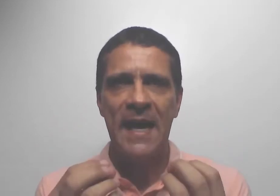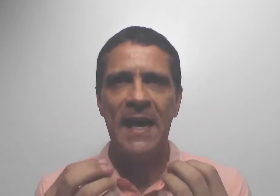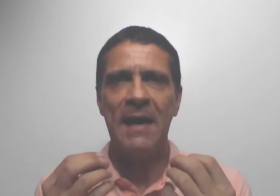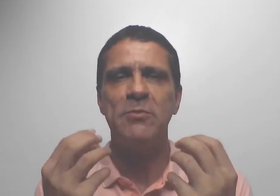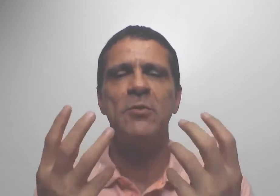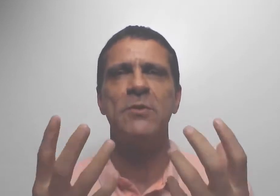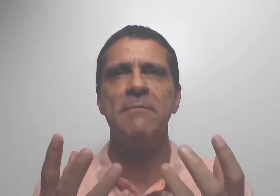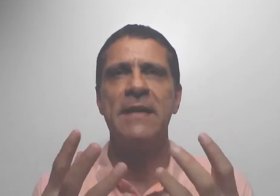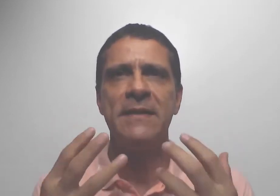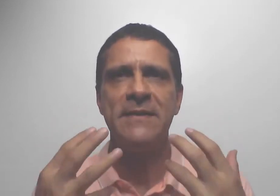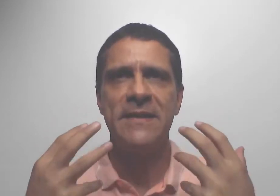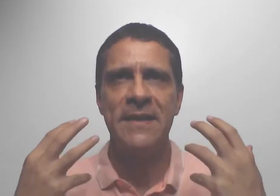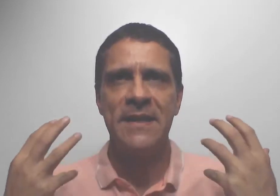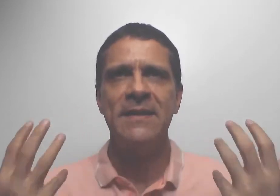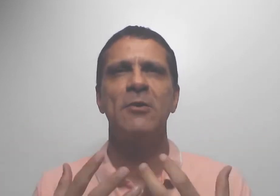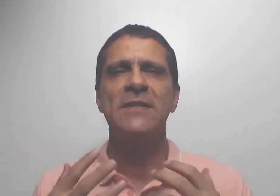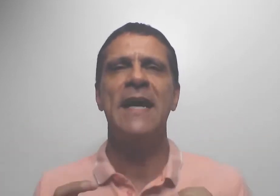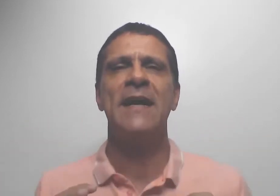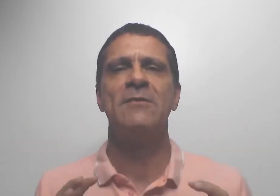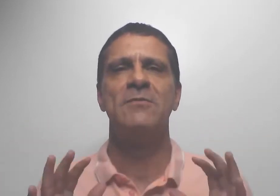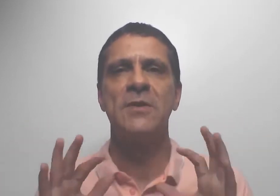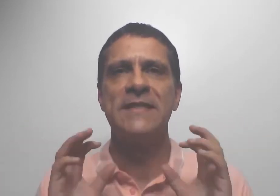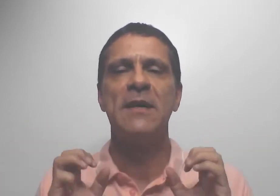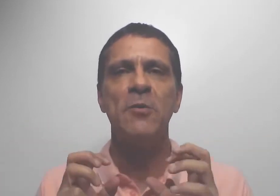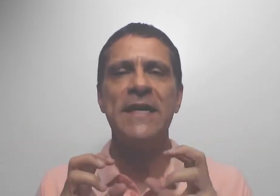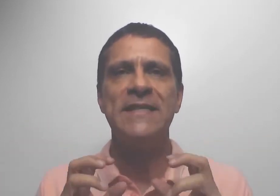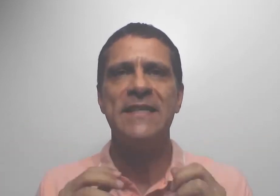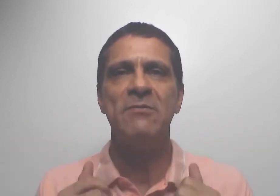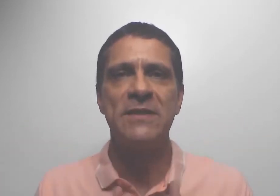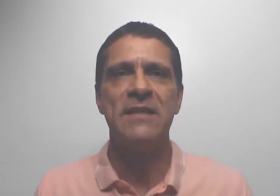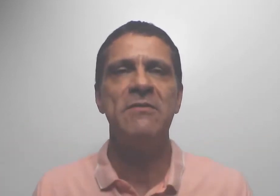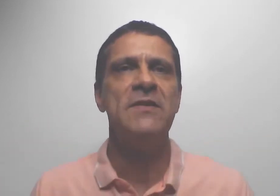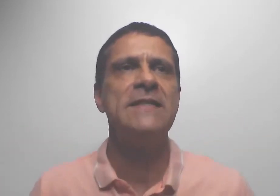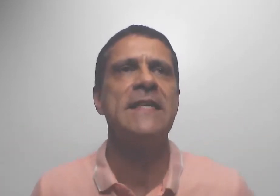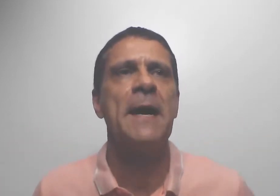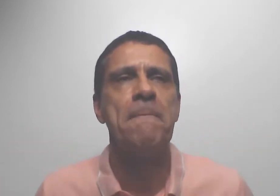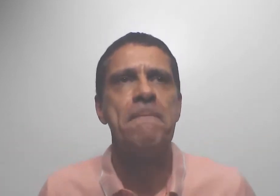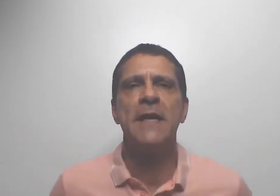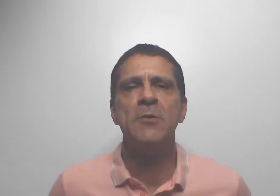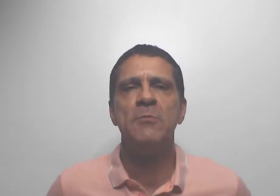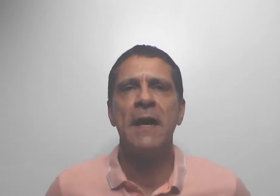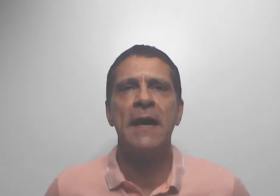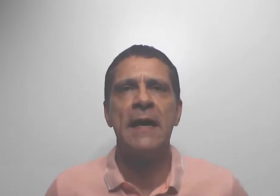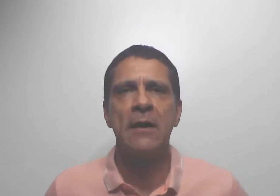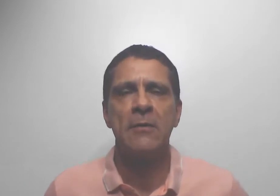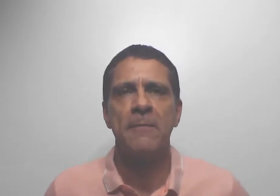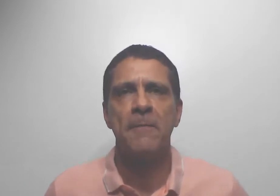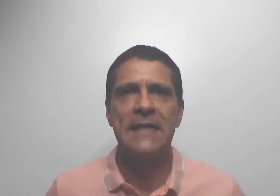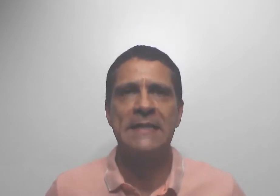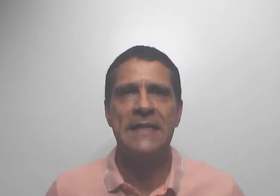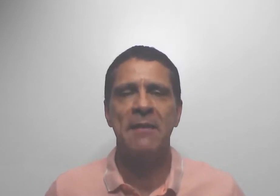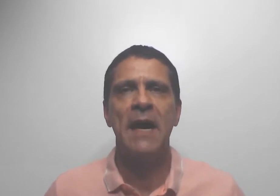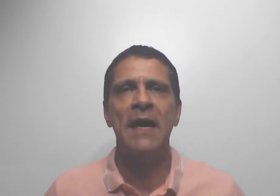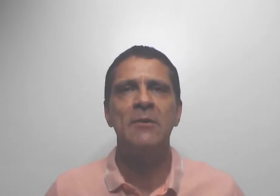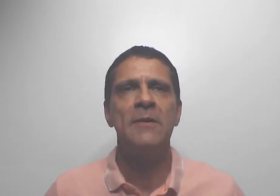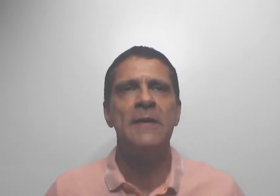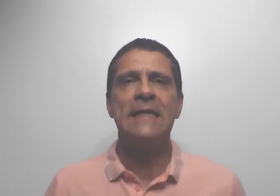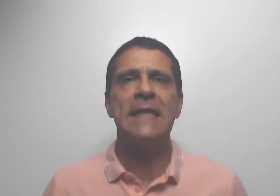é absolutamente extraordinário, você conhecer, você vivenciar. Eu tenho uma colega de trabalho, ela